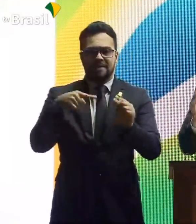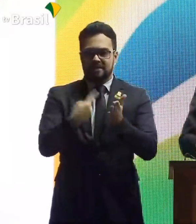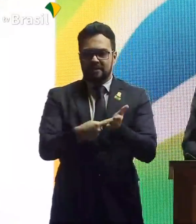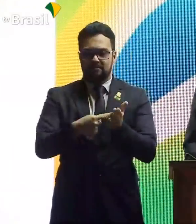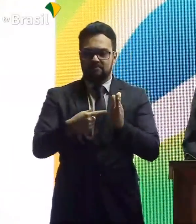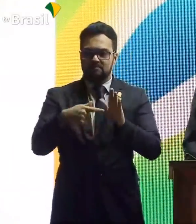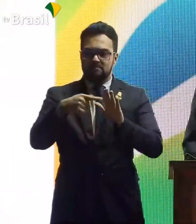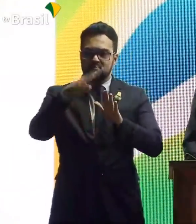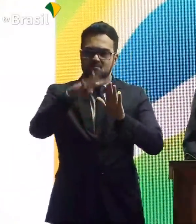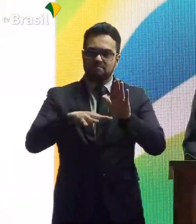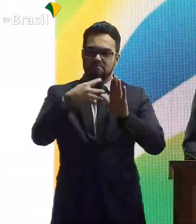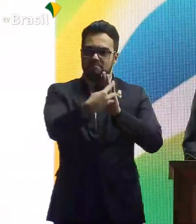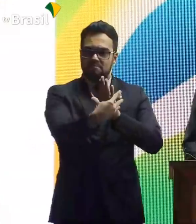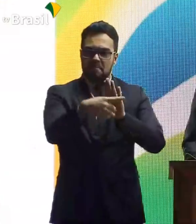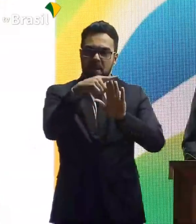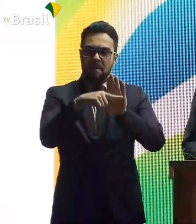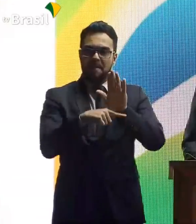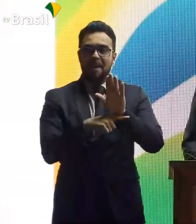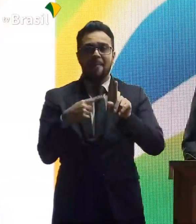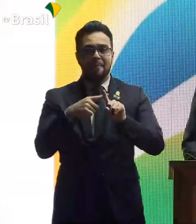Isso já não deu certo lá atrás.